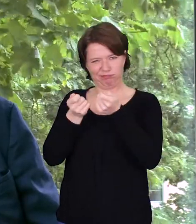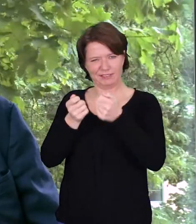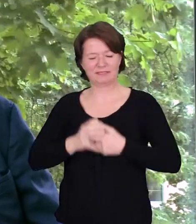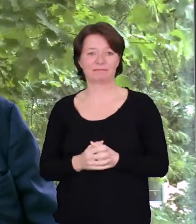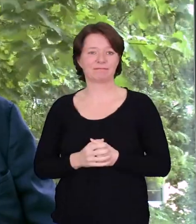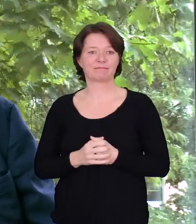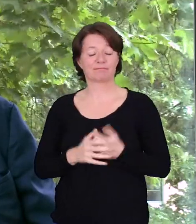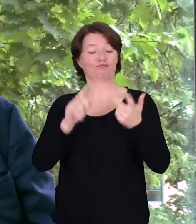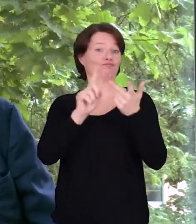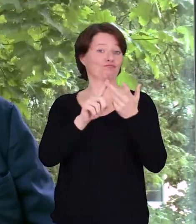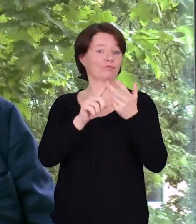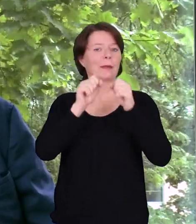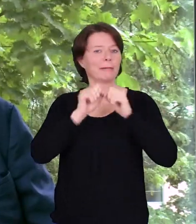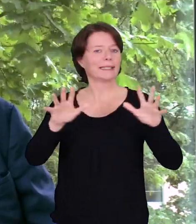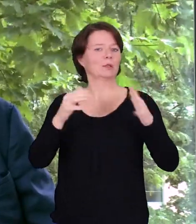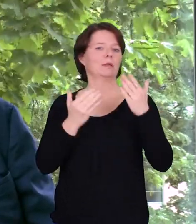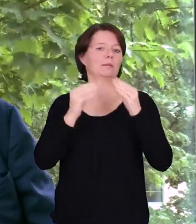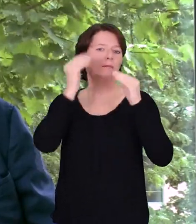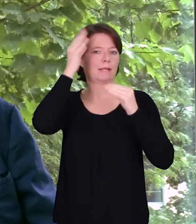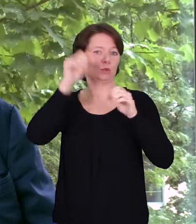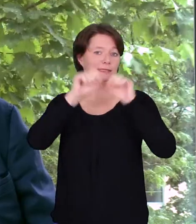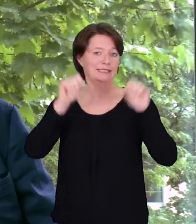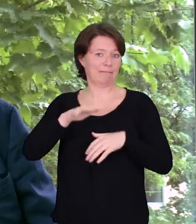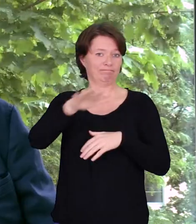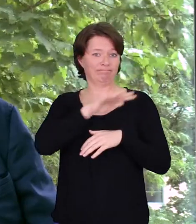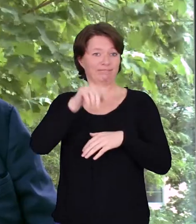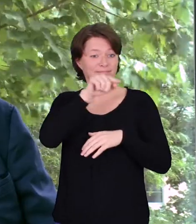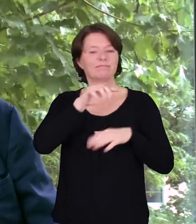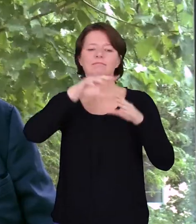und im Bildungssystem, weil es eben um Aufklärung und Information geht.